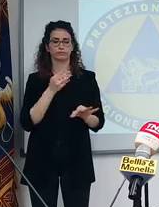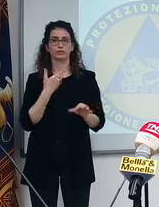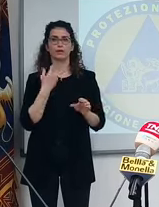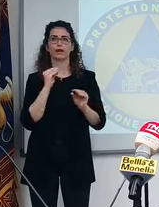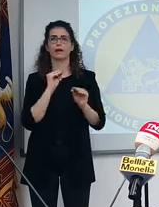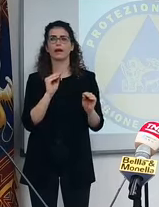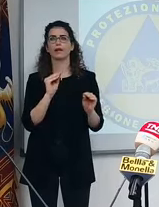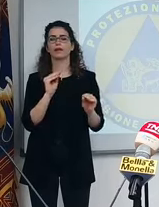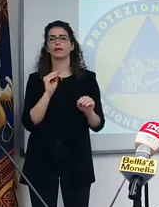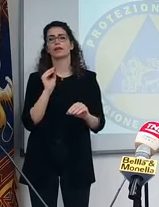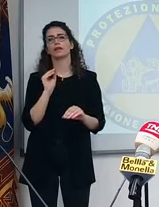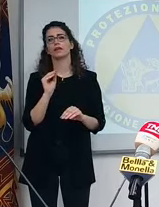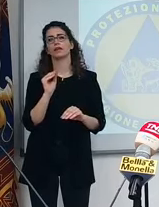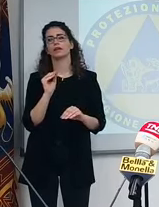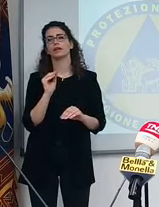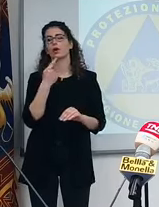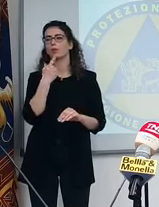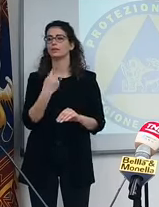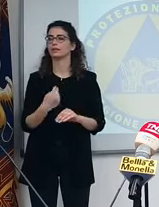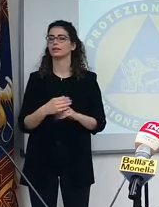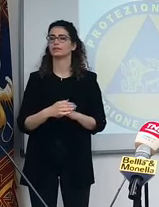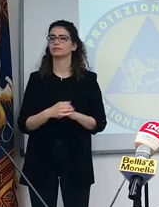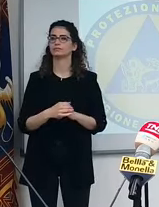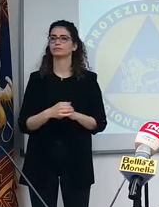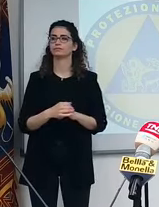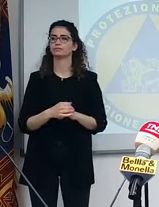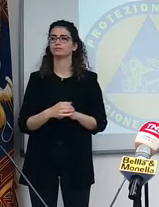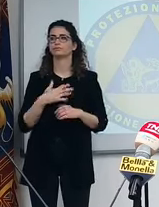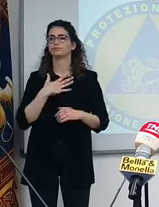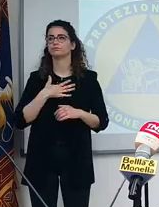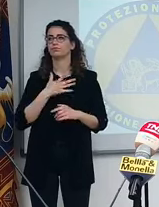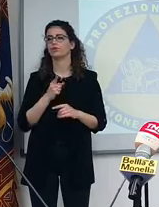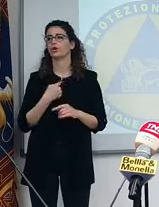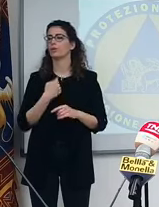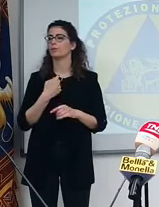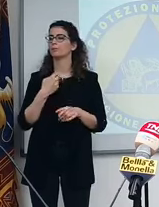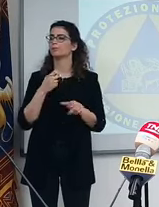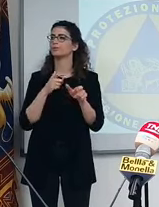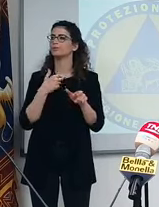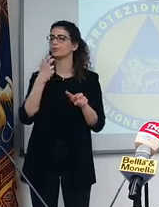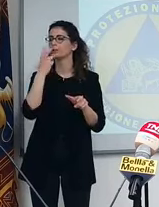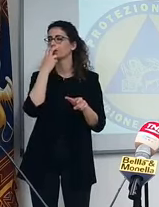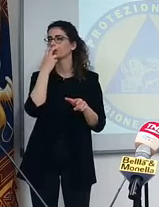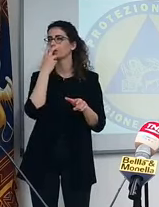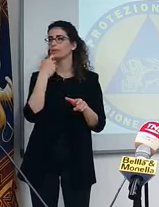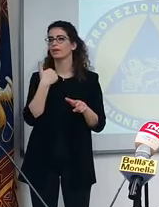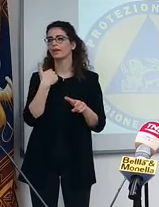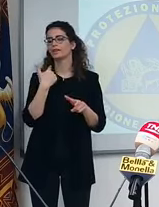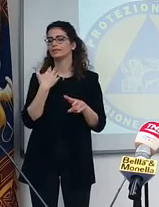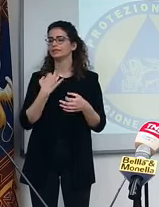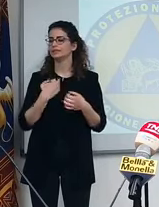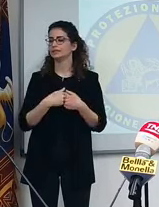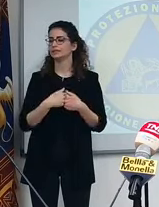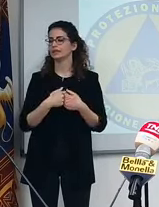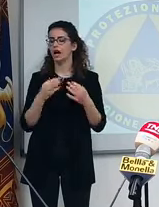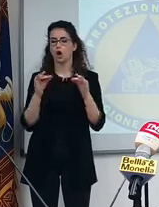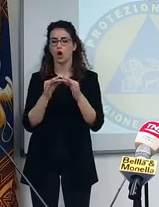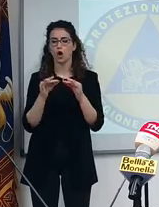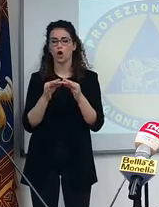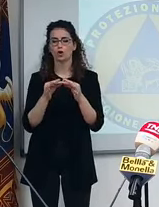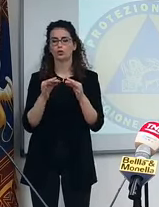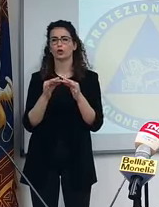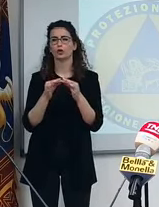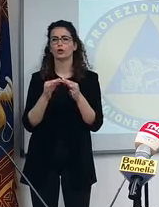al... come si può dire? Più che il gradimento è un termine giuridico che non ha senso. L'intesa, ma neanche un'intesa, l'intesa